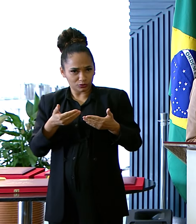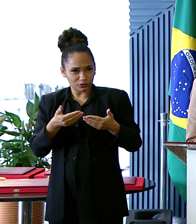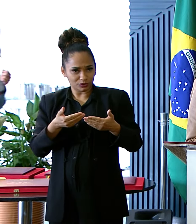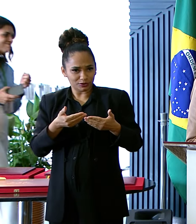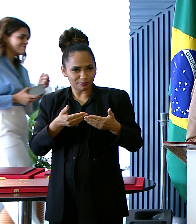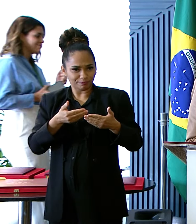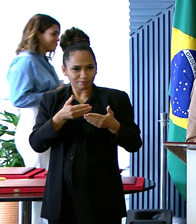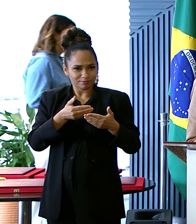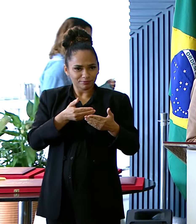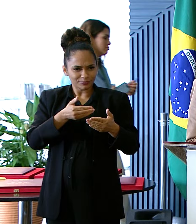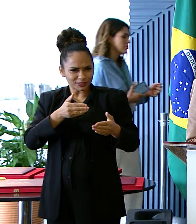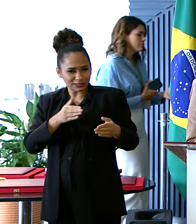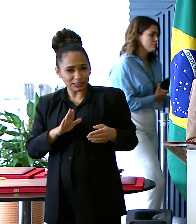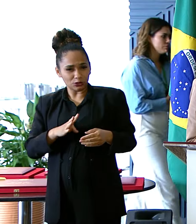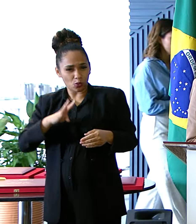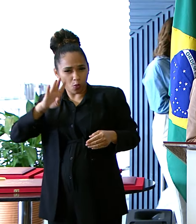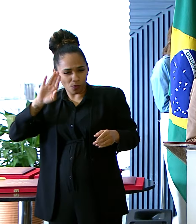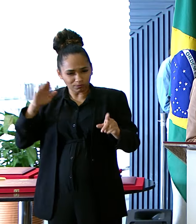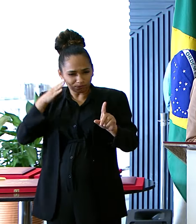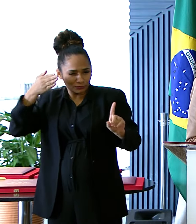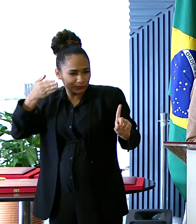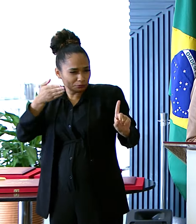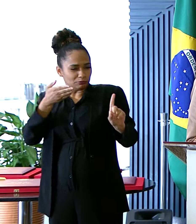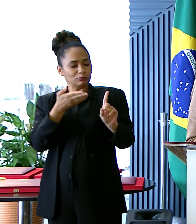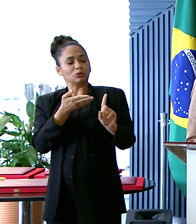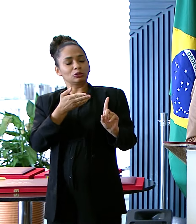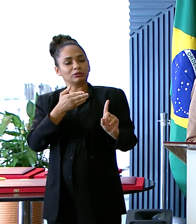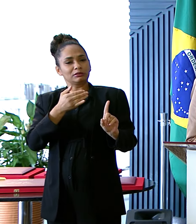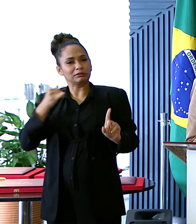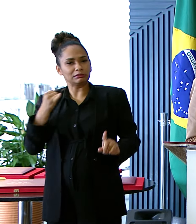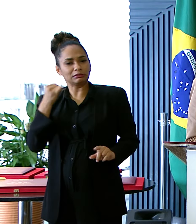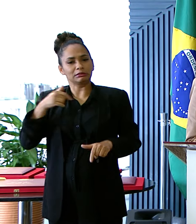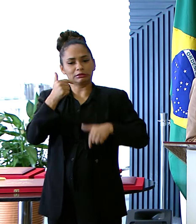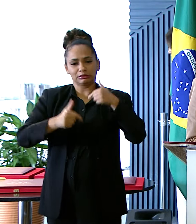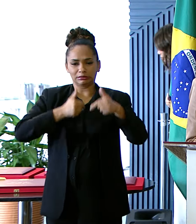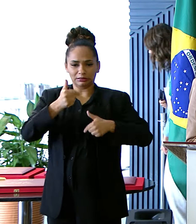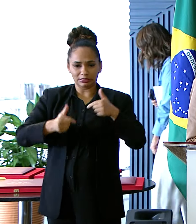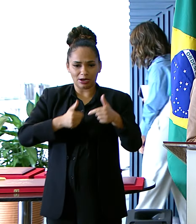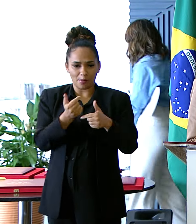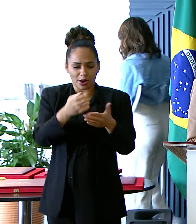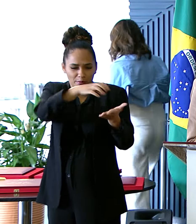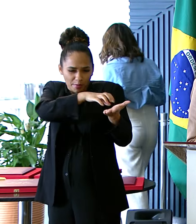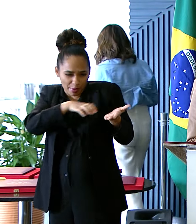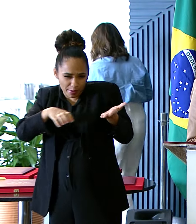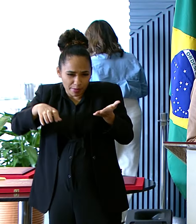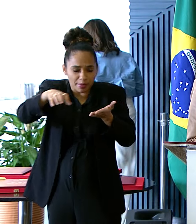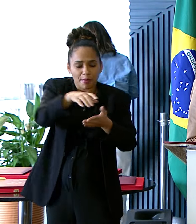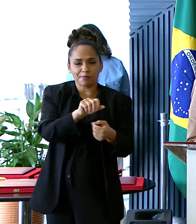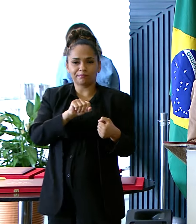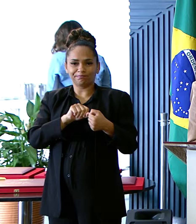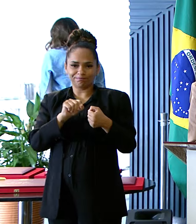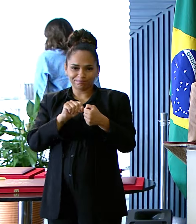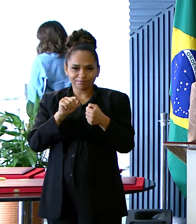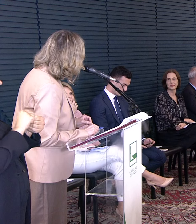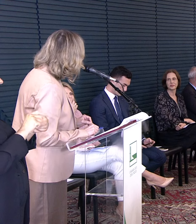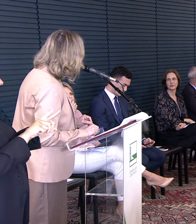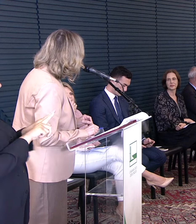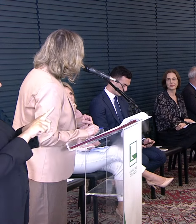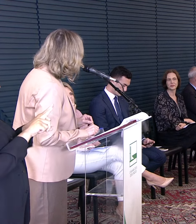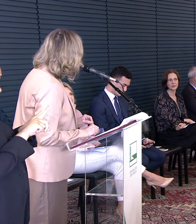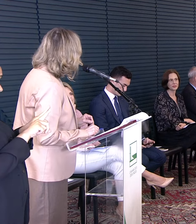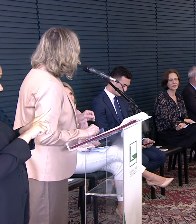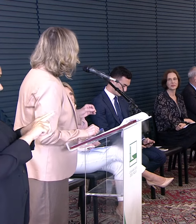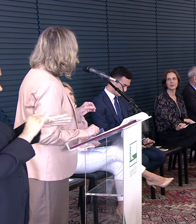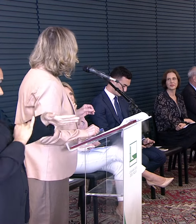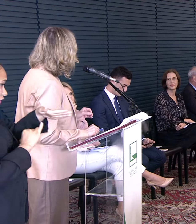destaque e o reconhecimento Do importante trabalho Que suas instituições realizam E as instituições